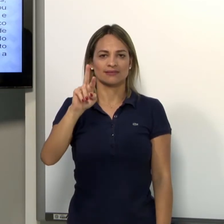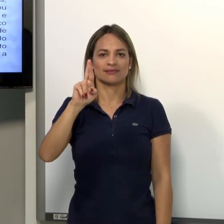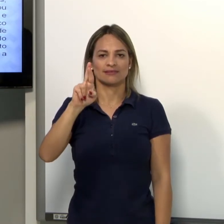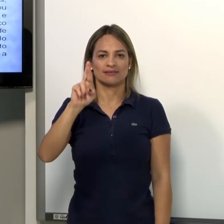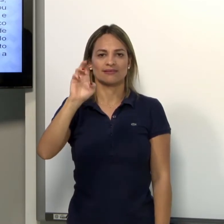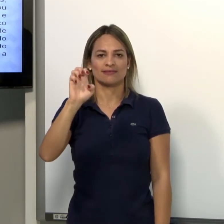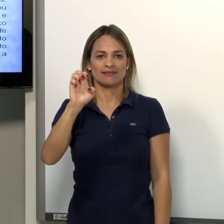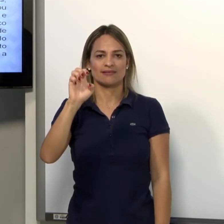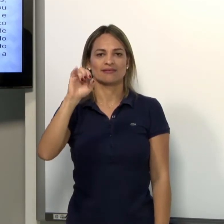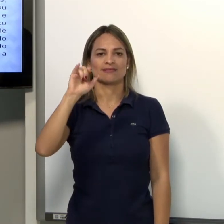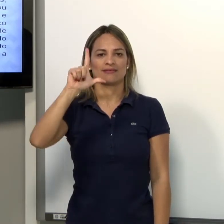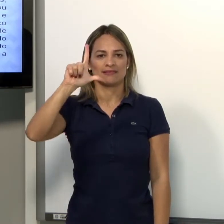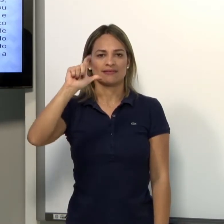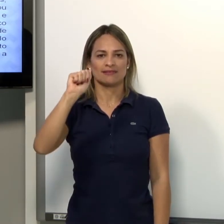-relacionados.